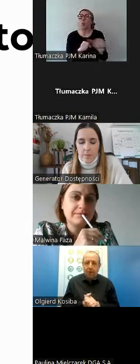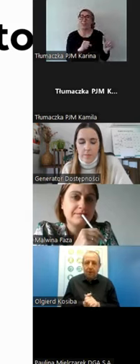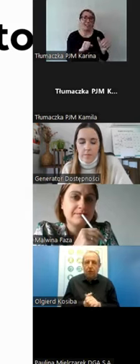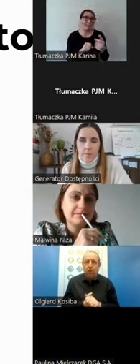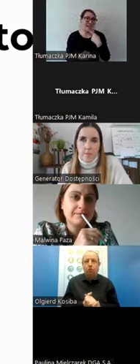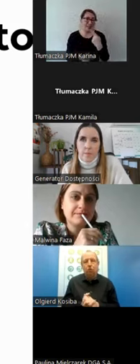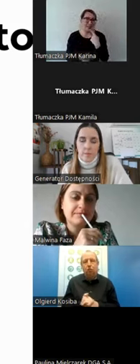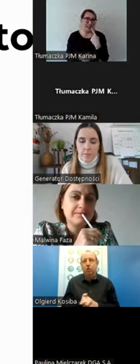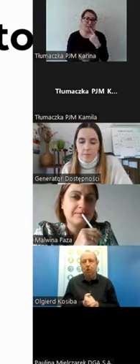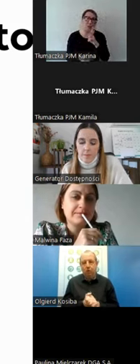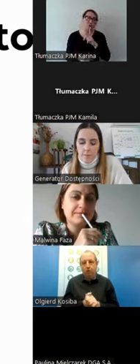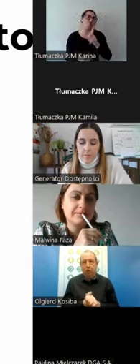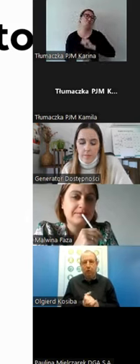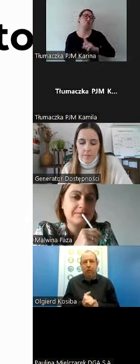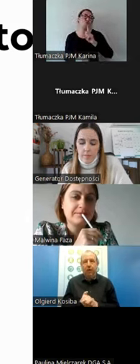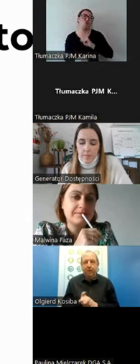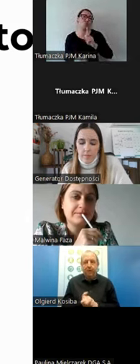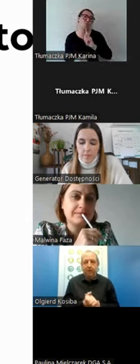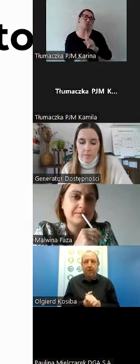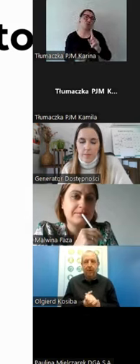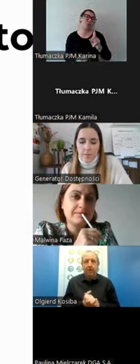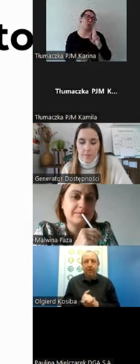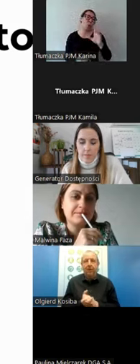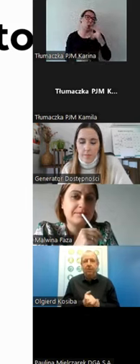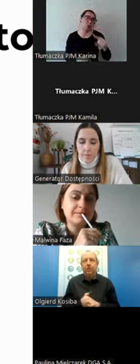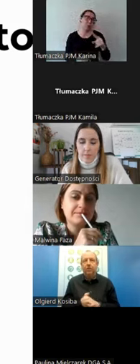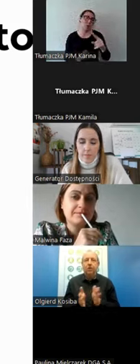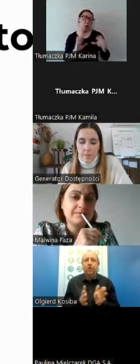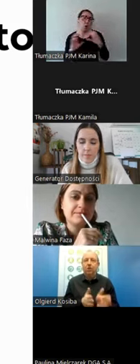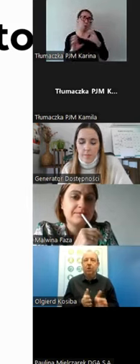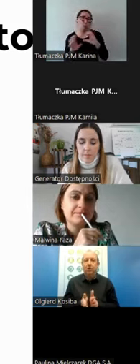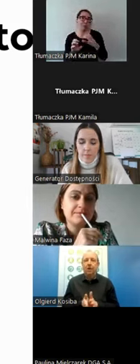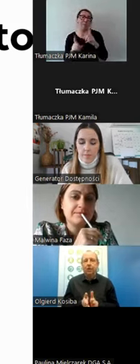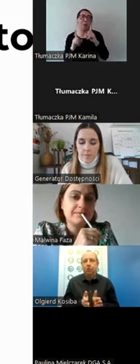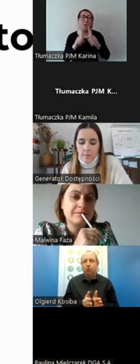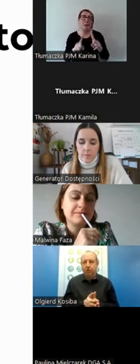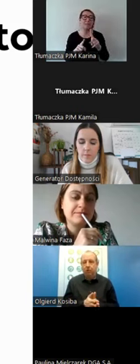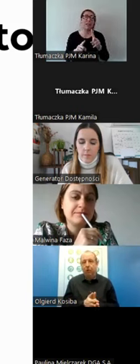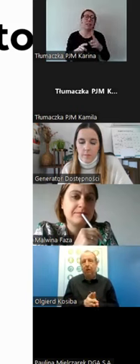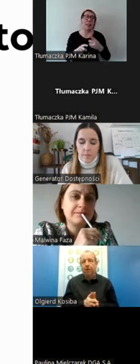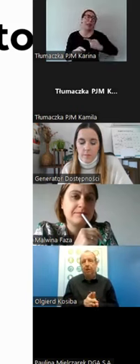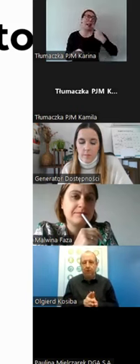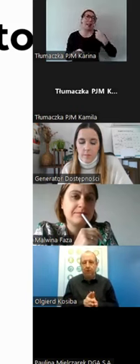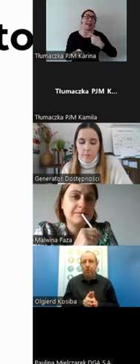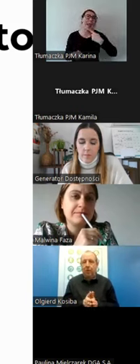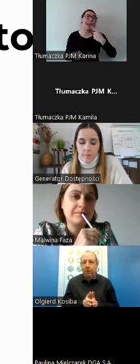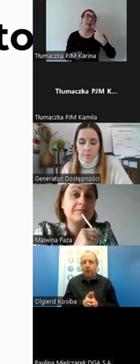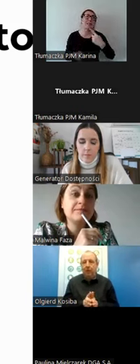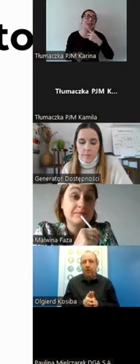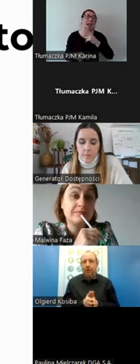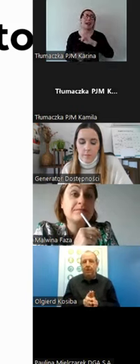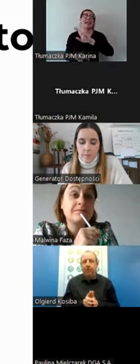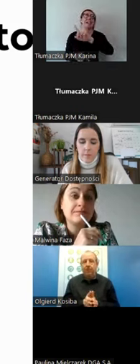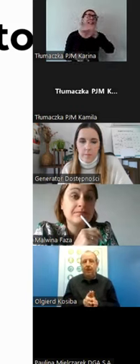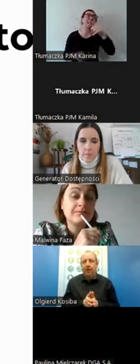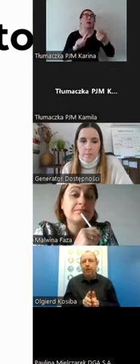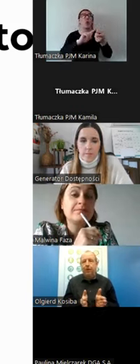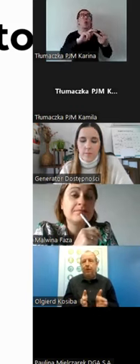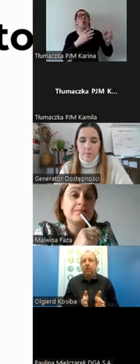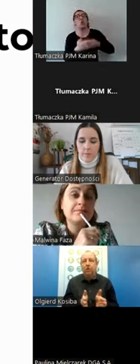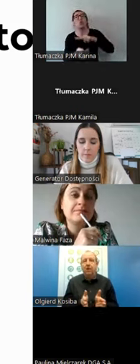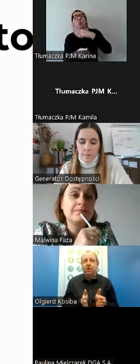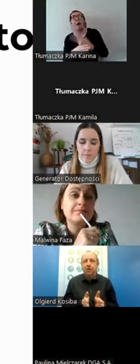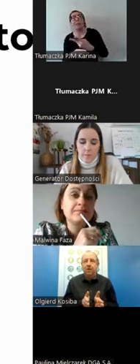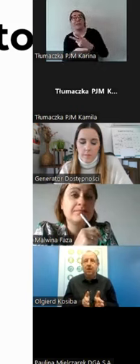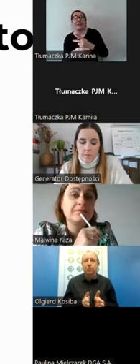język, tylko sztuczny kod komunikacyjny. Tak naprawdę żadnego języka nie tłumaczy się jeden do jeden. I